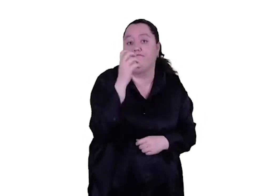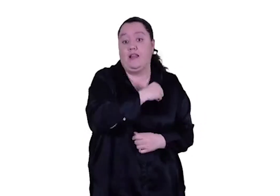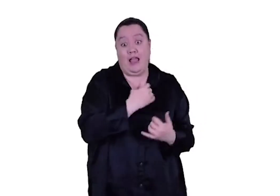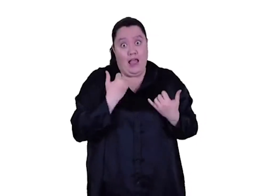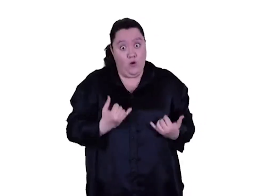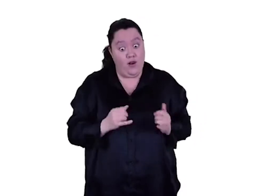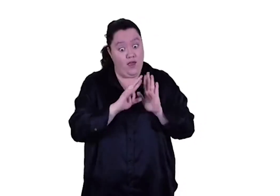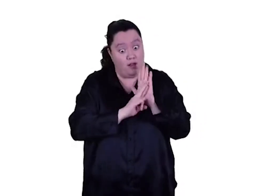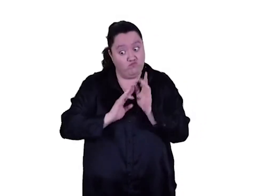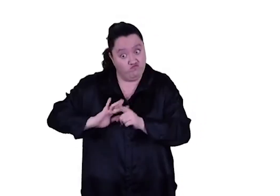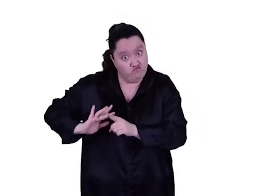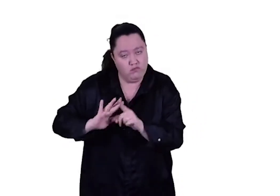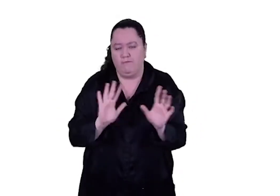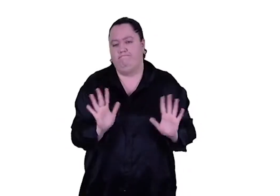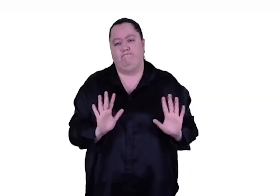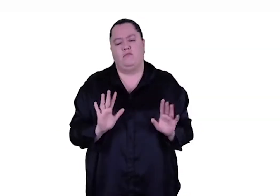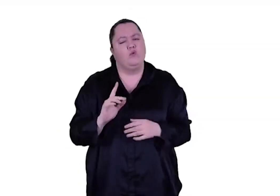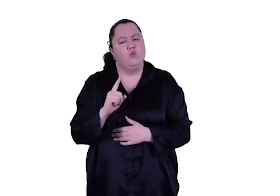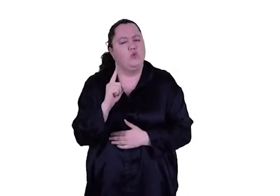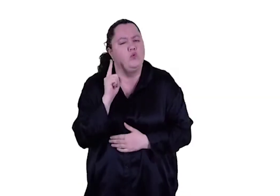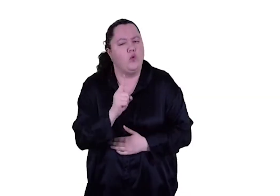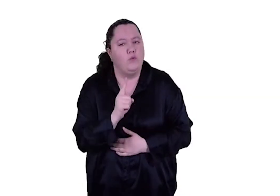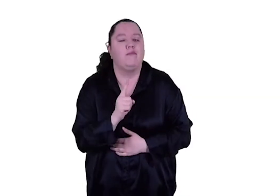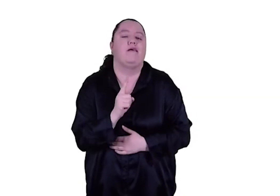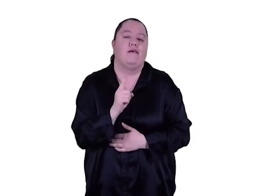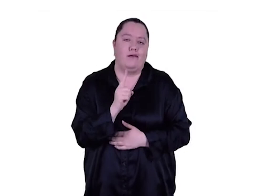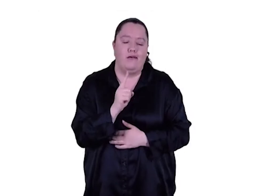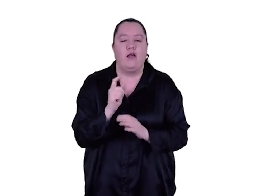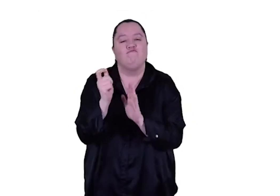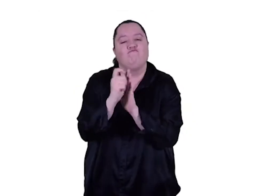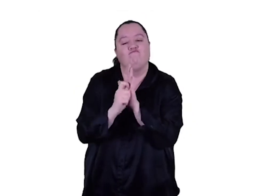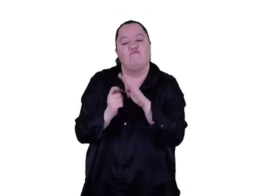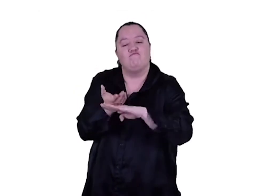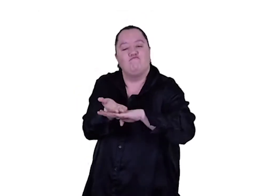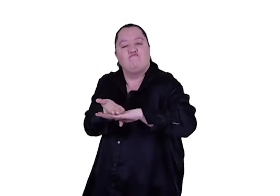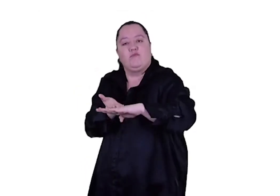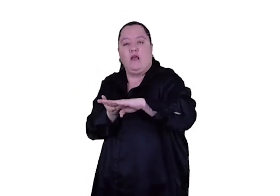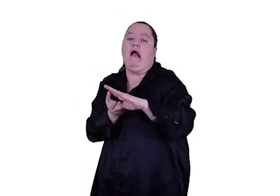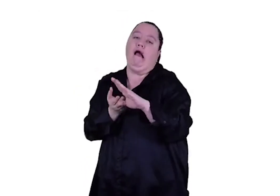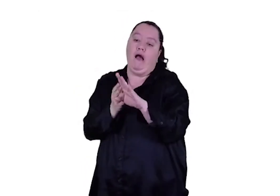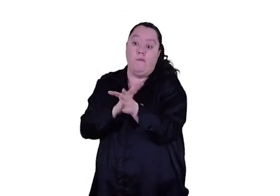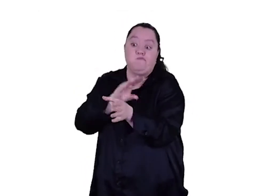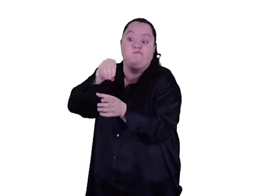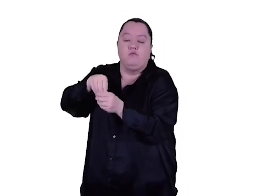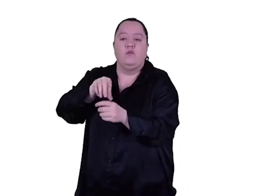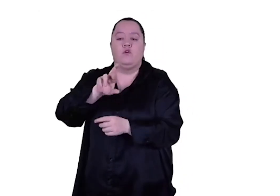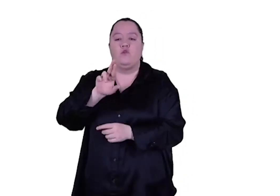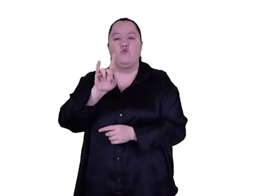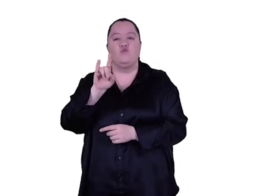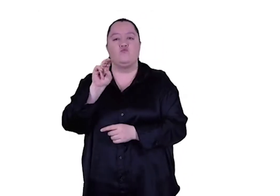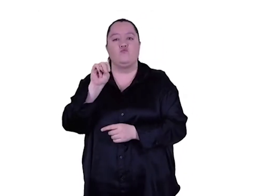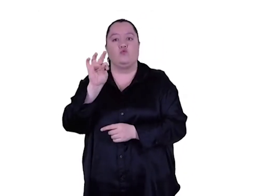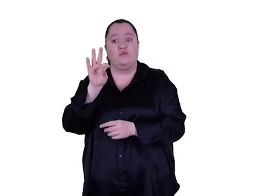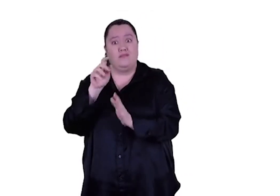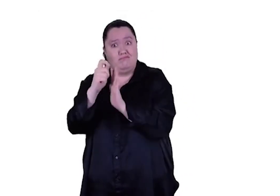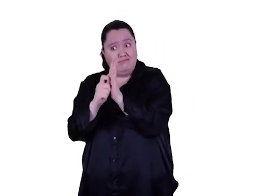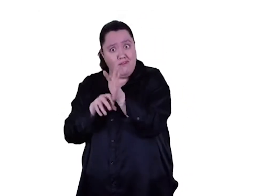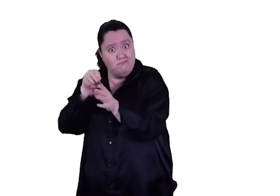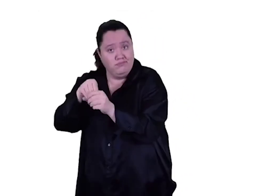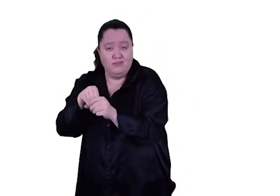no la vamos a implementar por varias razones la primera pues es que ahí hay unas restricciones que se deben poner que esas restricciones todavía no